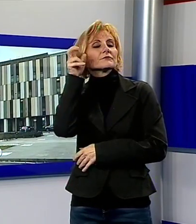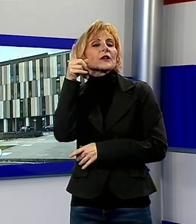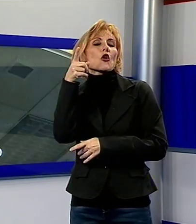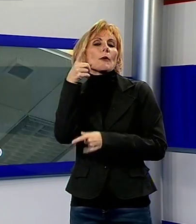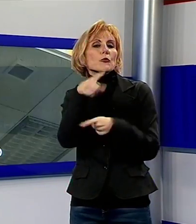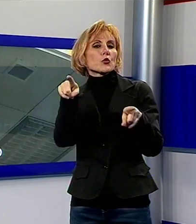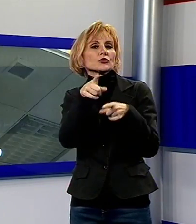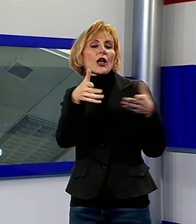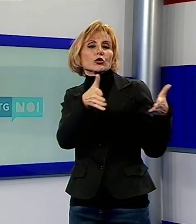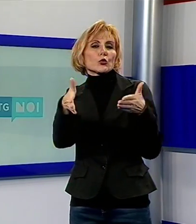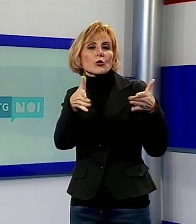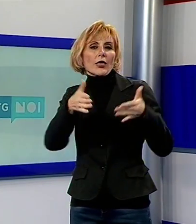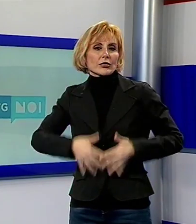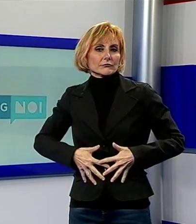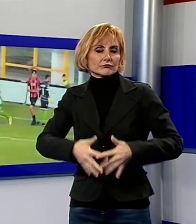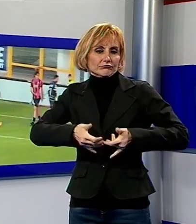travaglio e anche dopo.